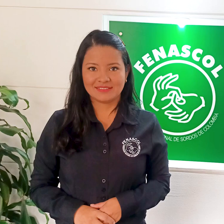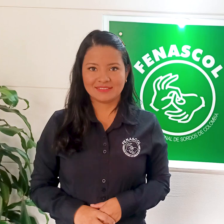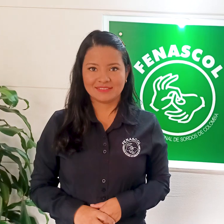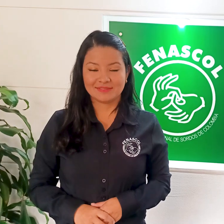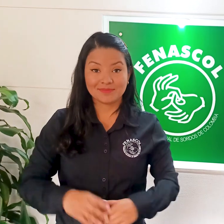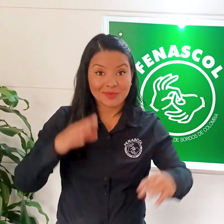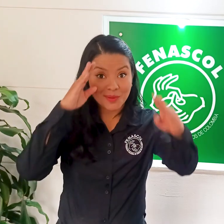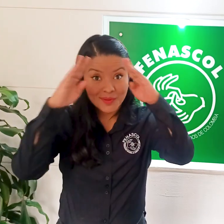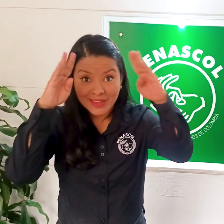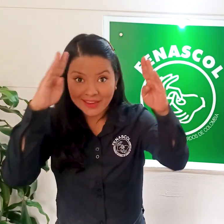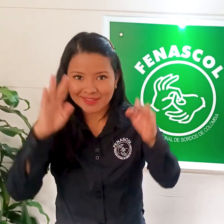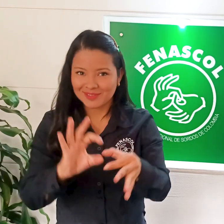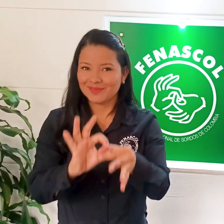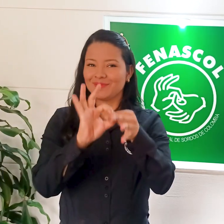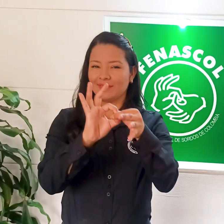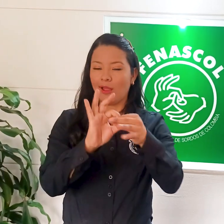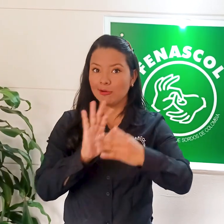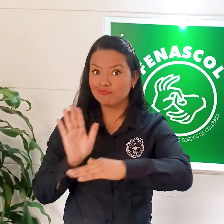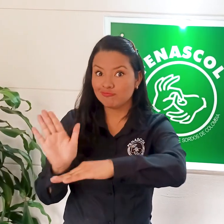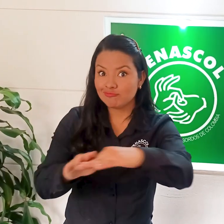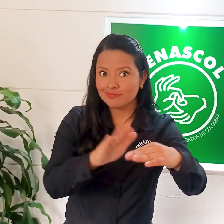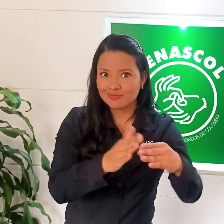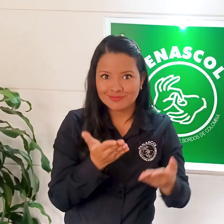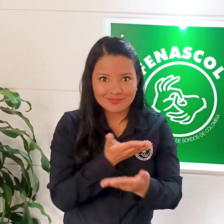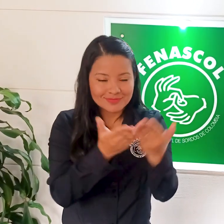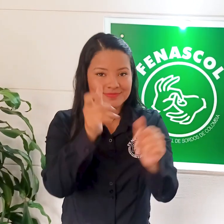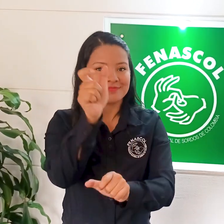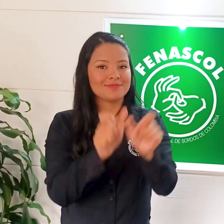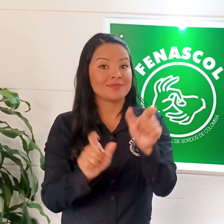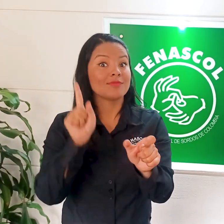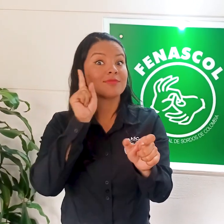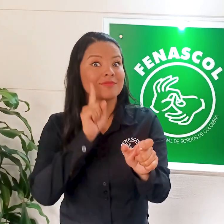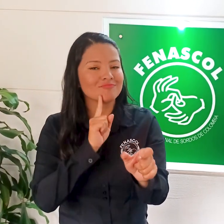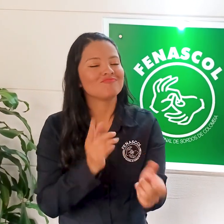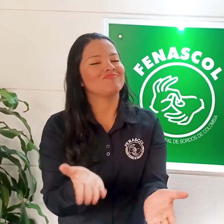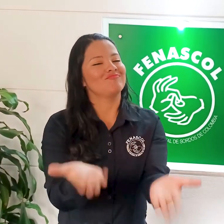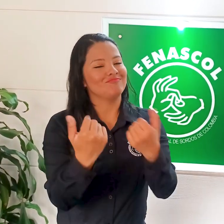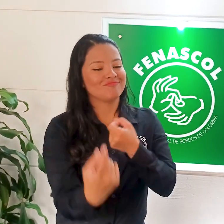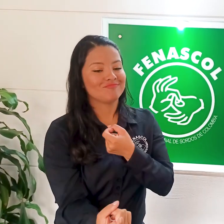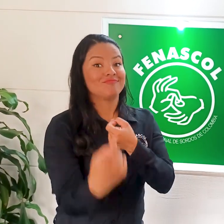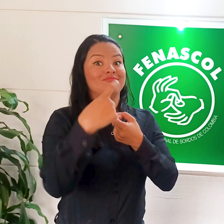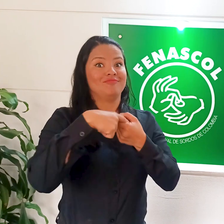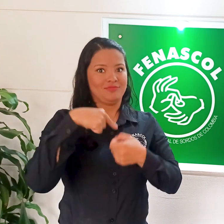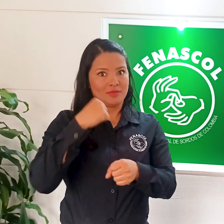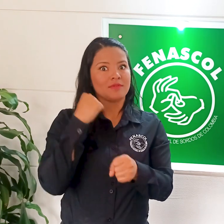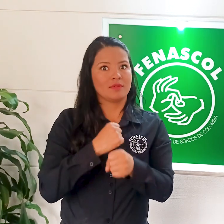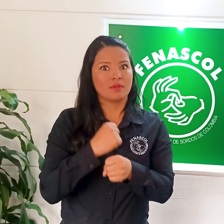¡Hola a todos! Quiero contarles que FENASCOL tiene una convocatoria a laborar abierta para personas sordas.